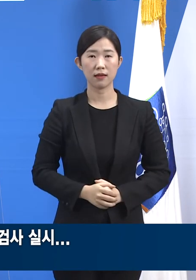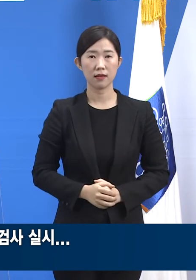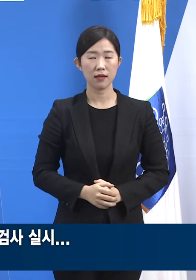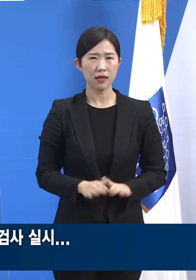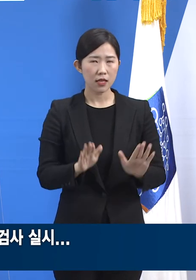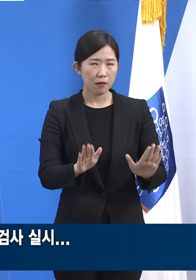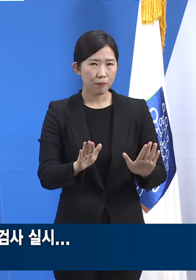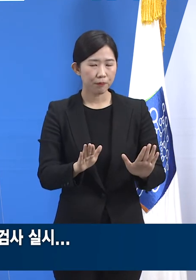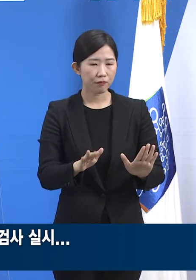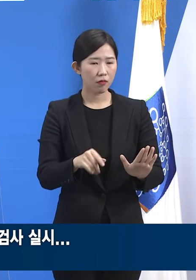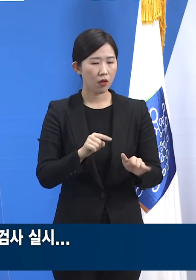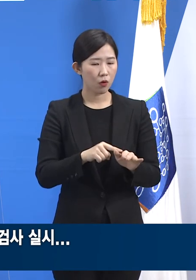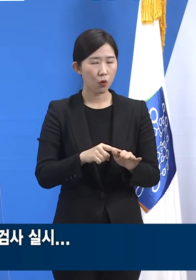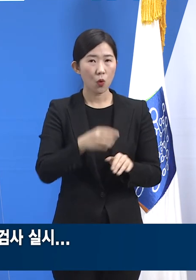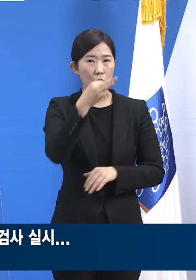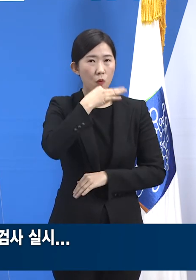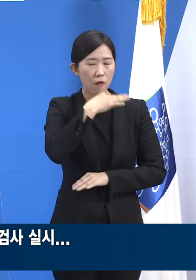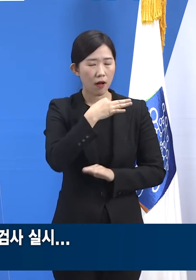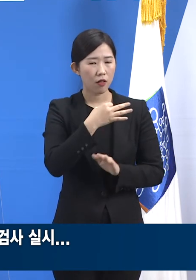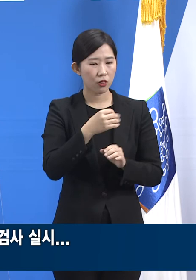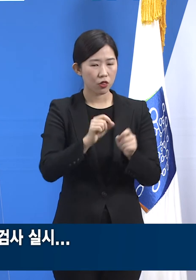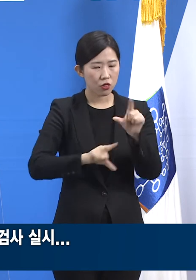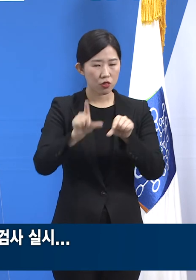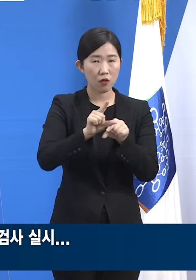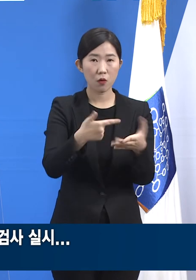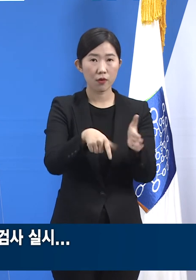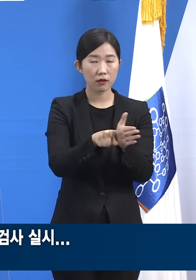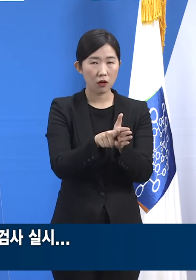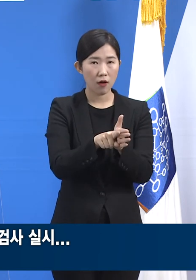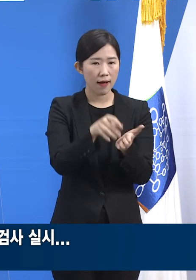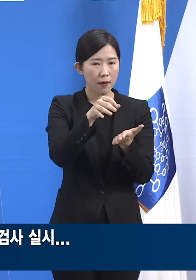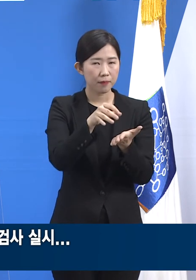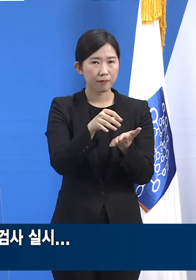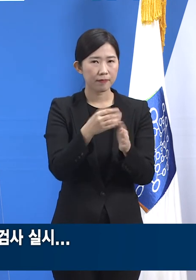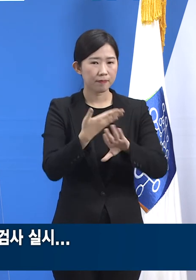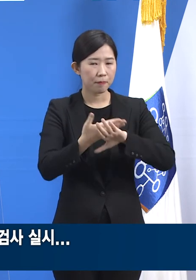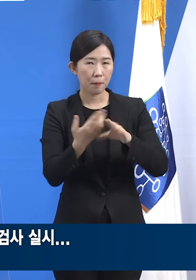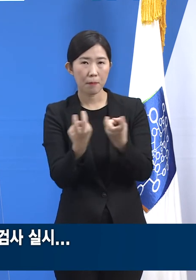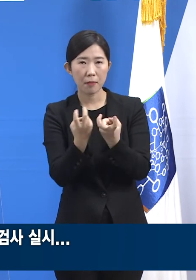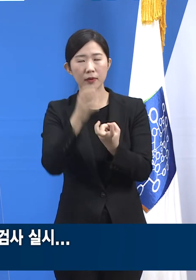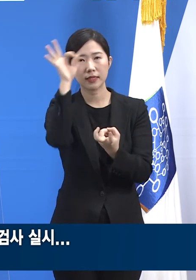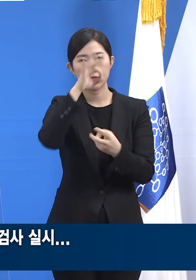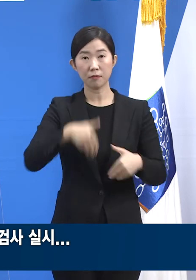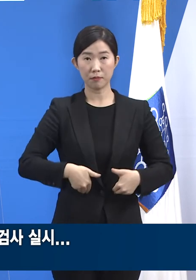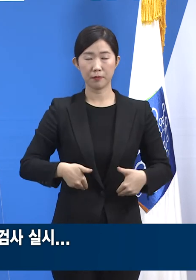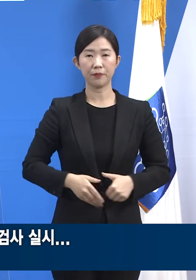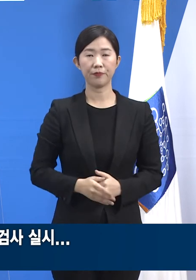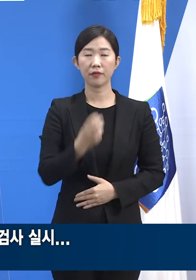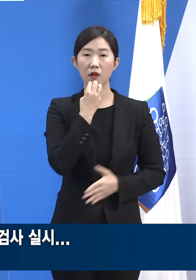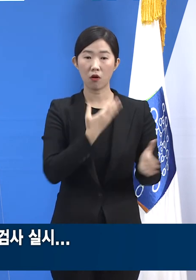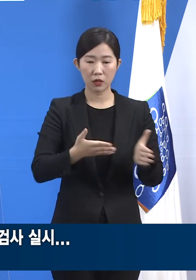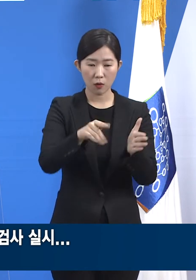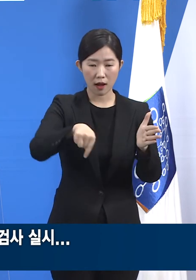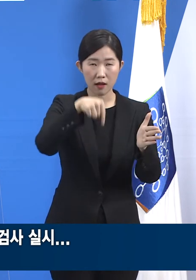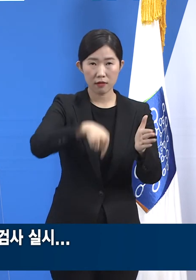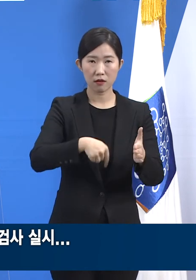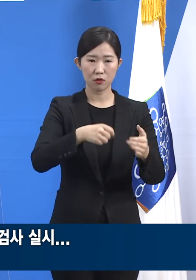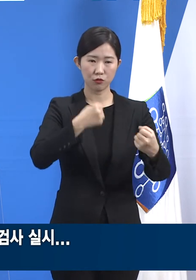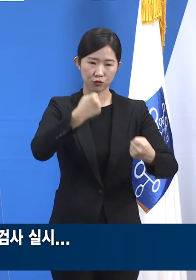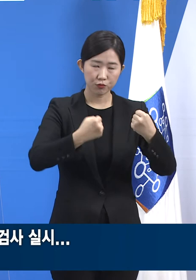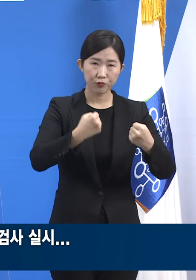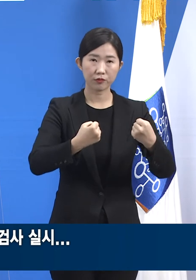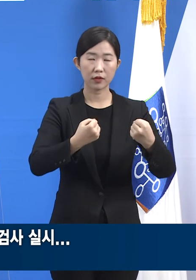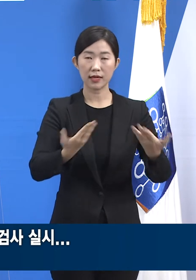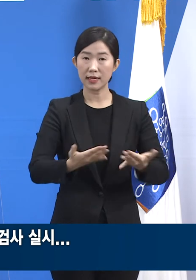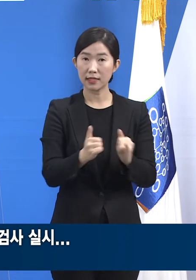가치를 또 다르게 찾아내는 것이 중요합니다. 즉, 도내 운수업 종사자들이 방역 프로그램에